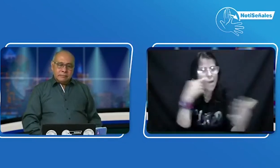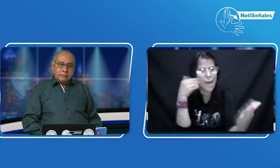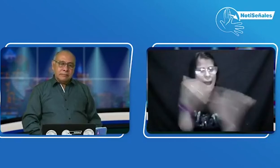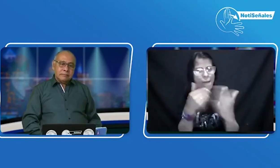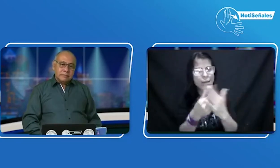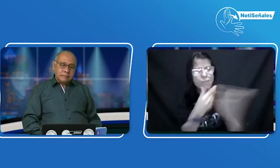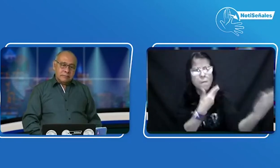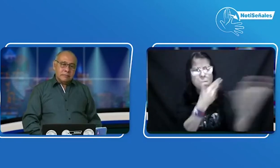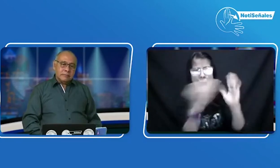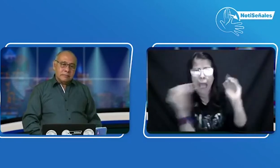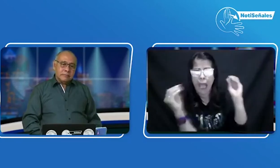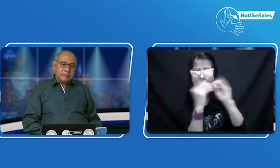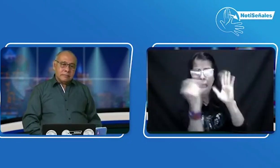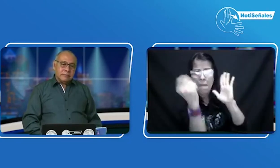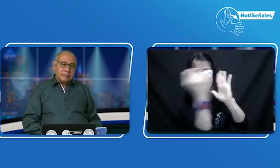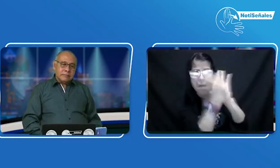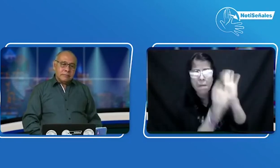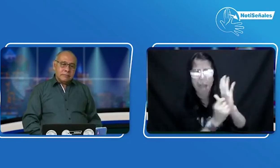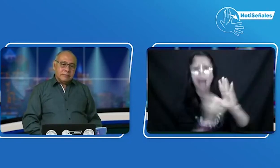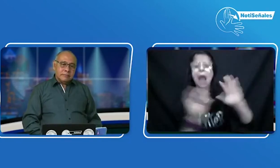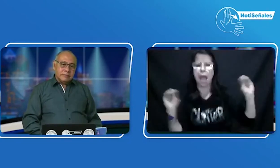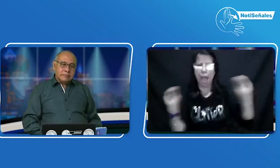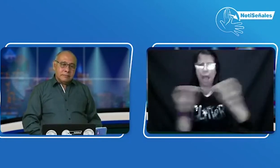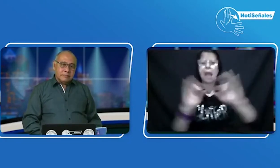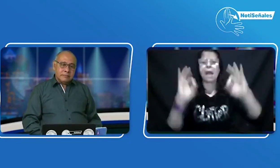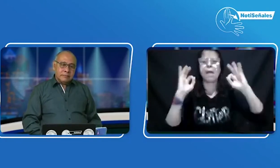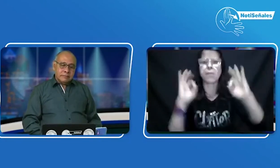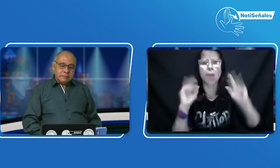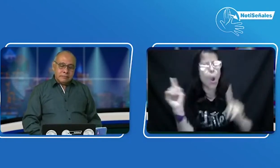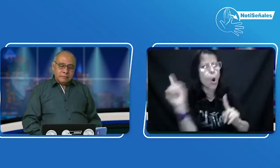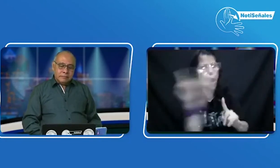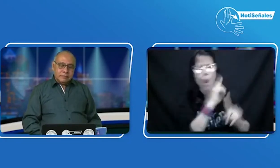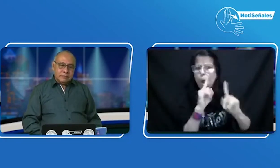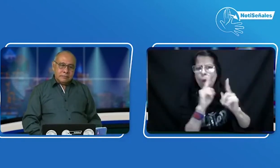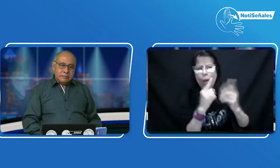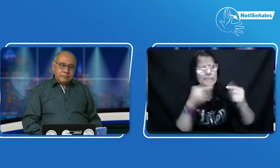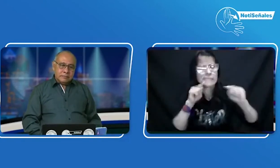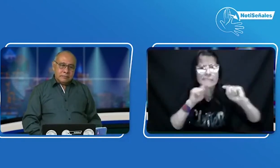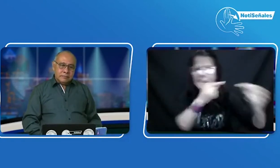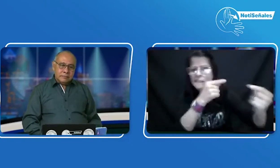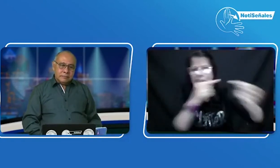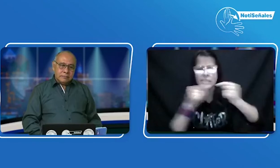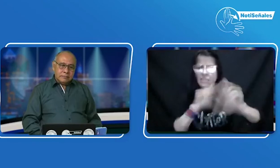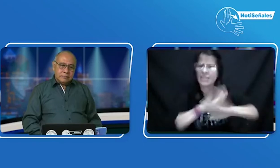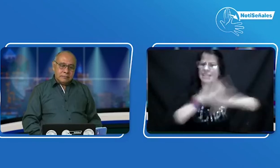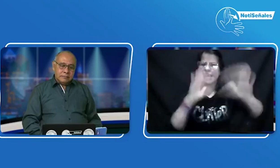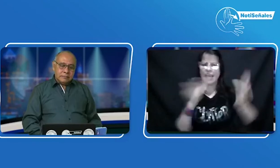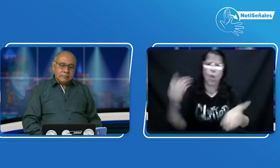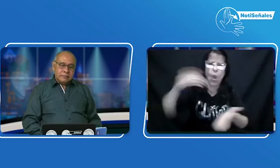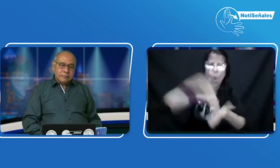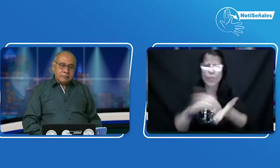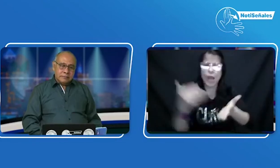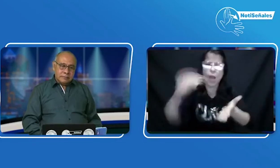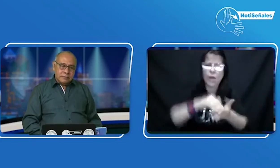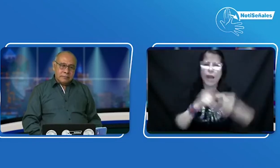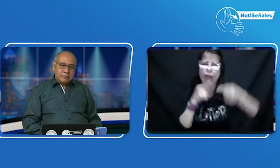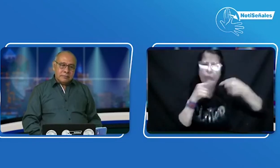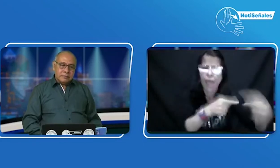hemos llegado a estas mesas de trabajo a llegar a concertar. Decíamos que en caso de que no hubiera, entonces íbamos a hacer un